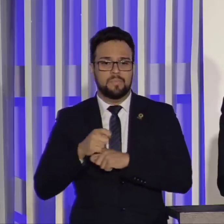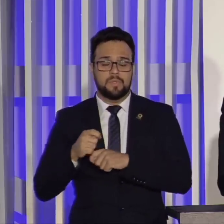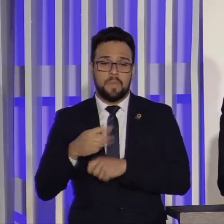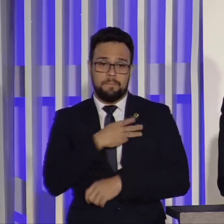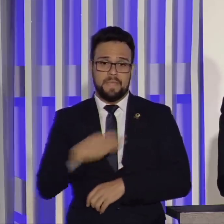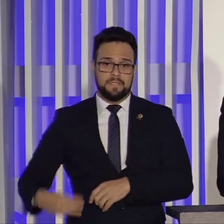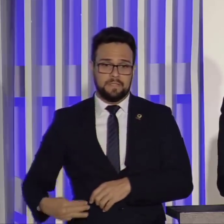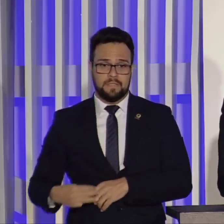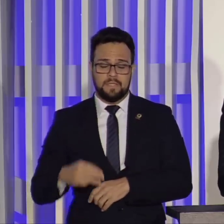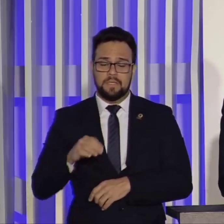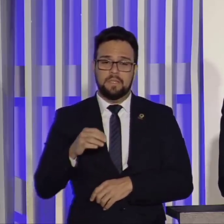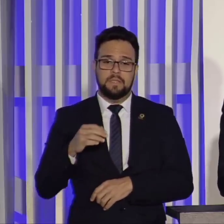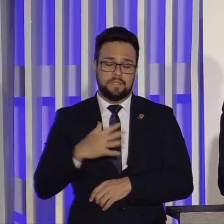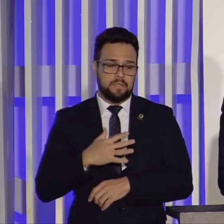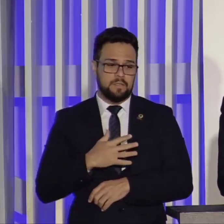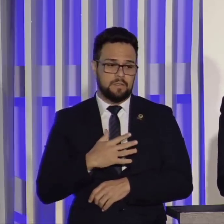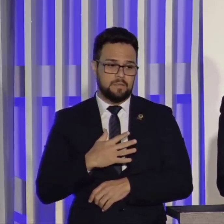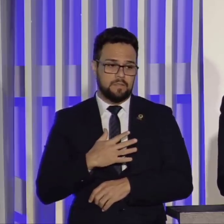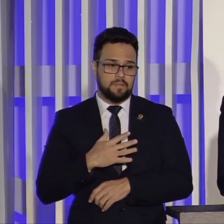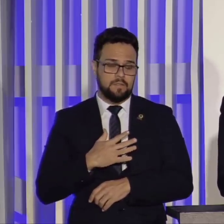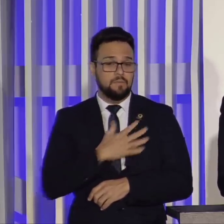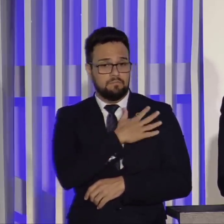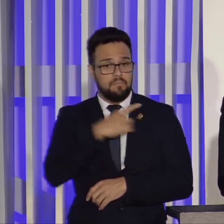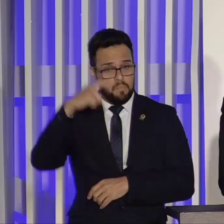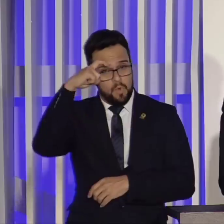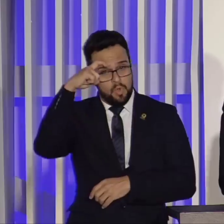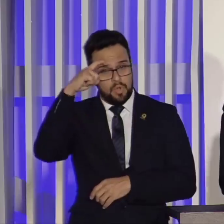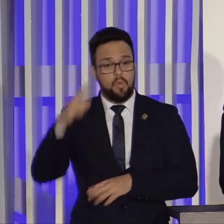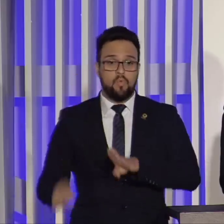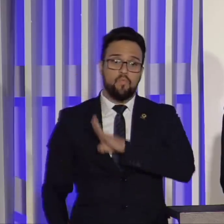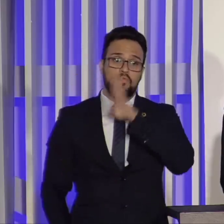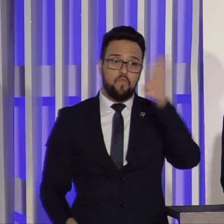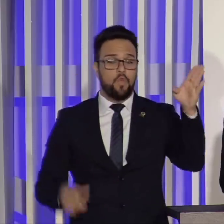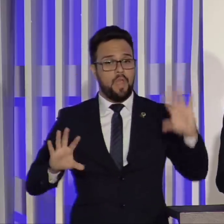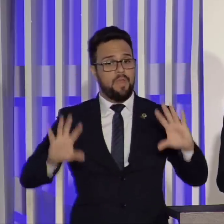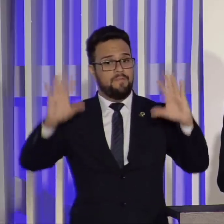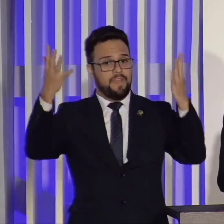do nosso vice-presidente da República, general Mourão, a comparecer ao evento.